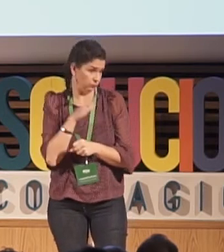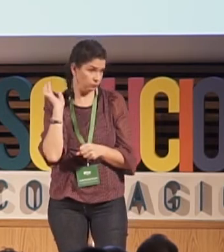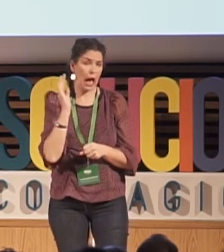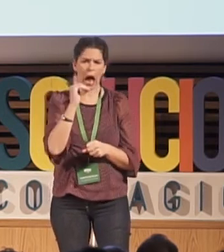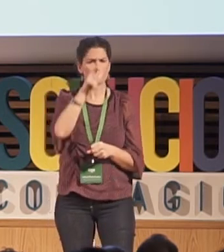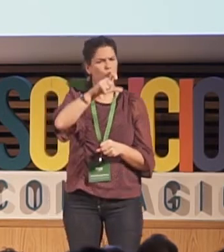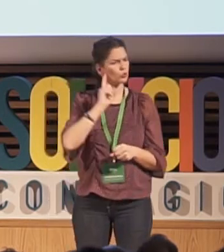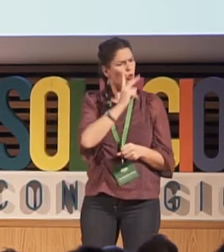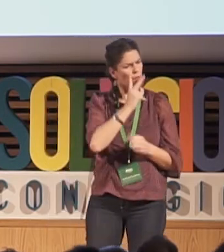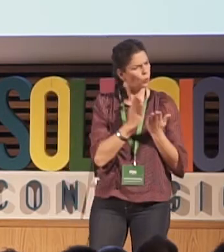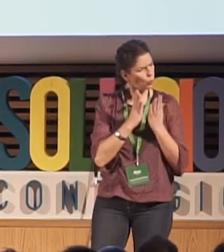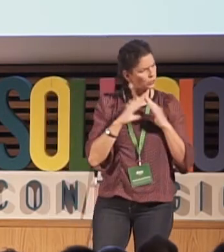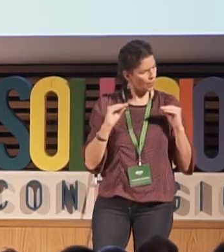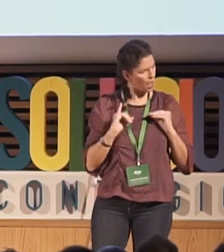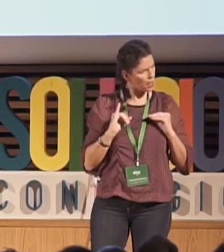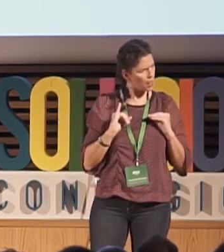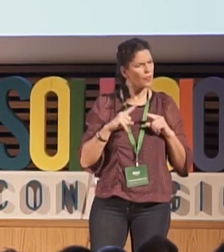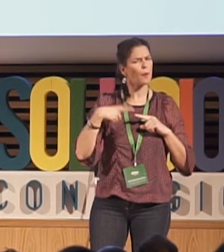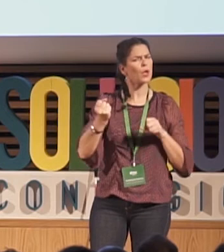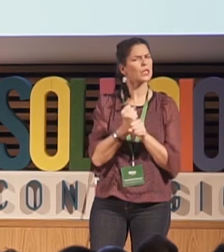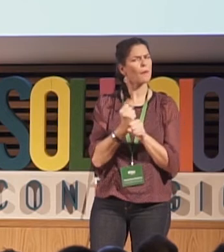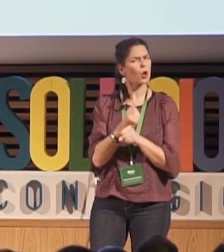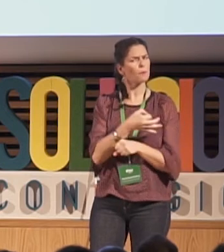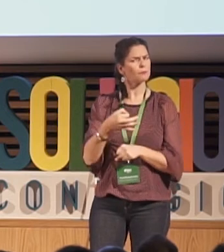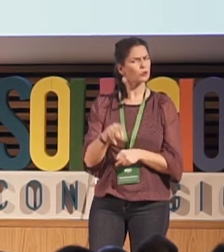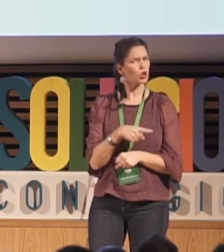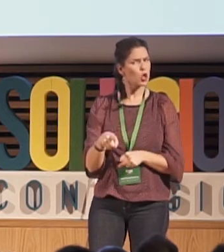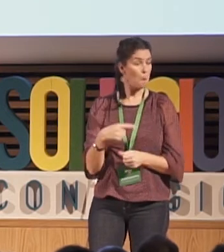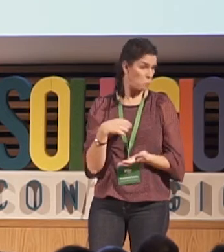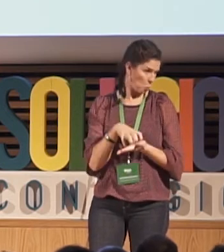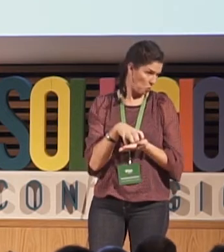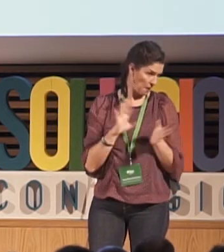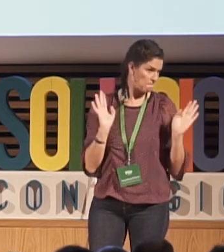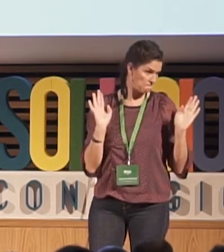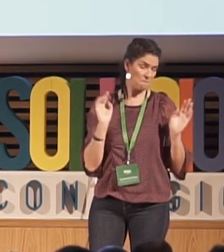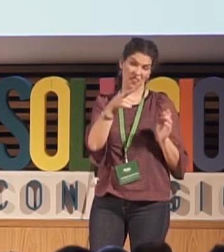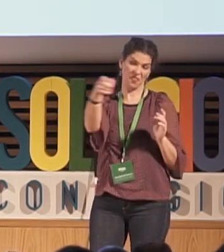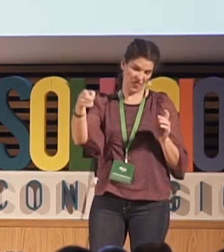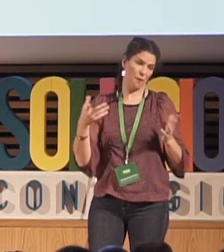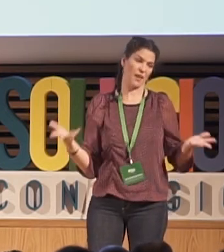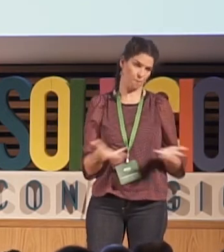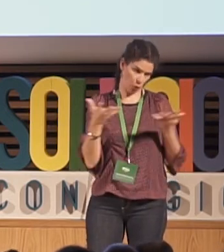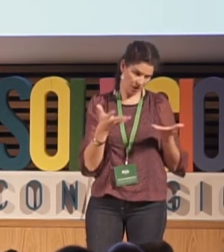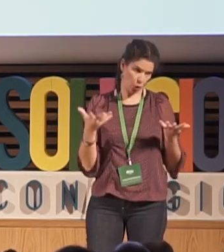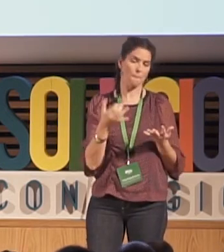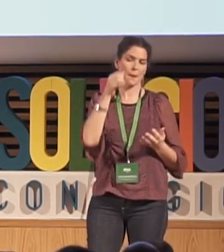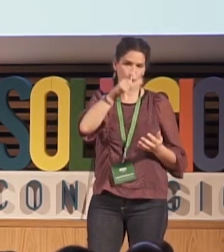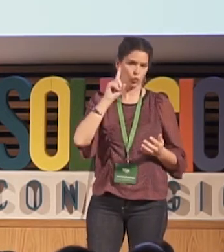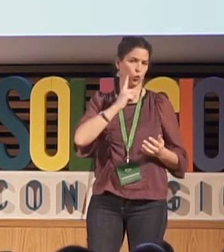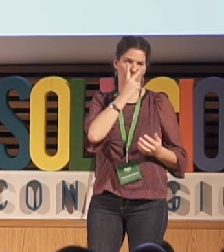empleos para personas sordociegas es muy difícil. Hay muchos sordociegos que están en la universidad, pero luego el trabajo que realizan una vez titulado no sé si es